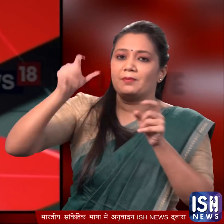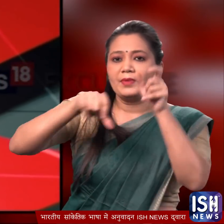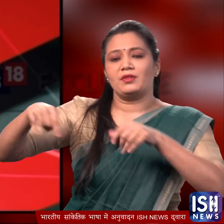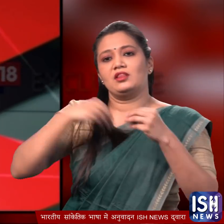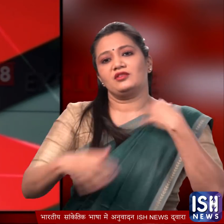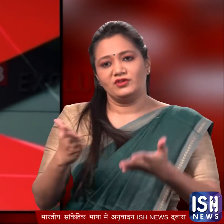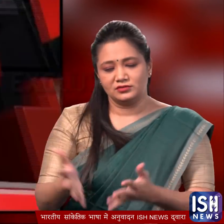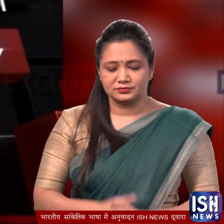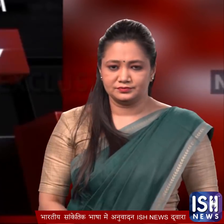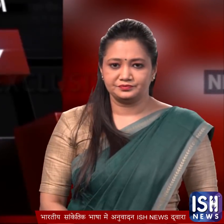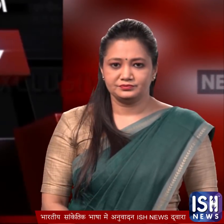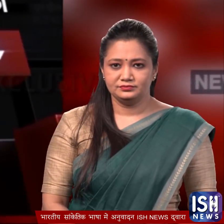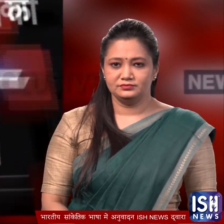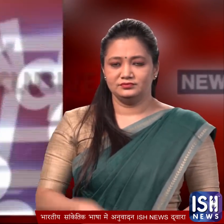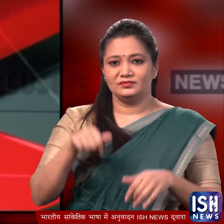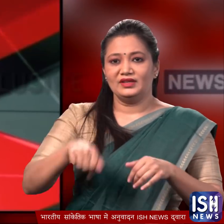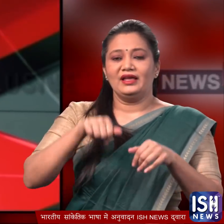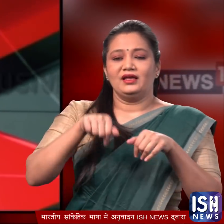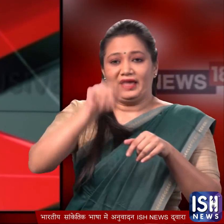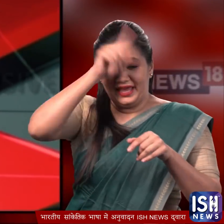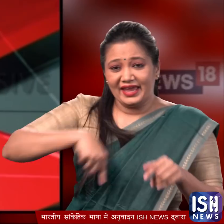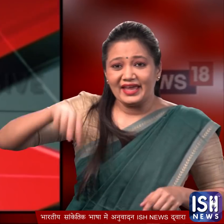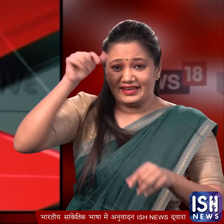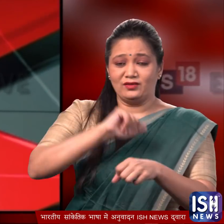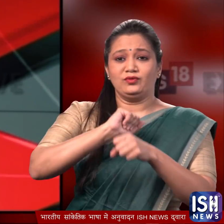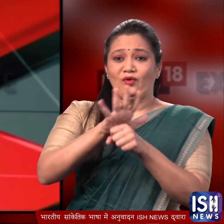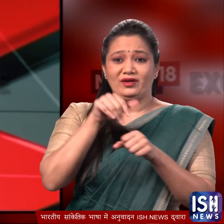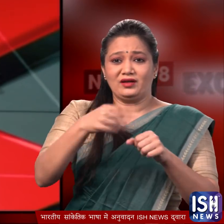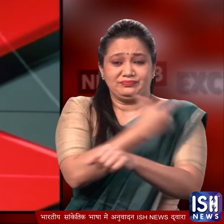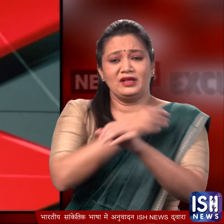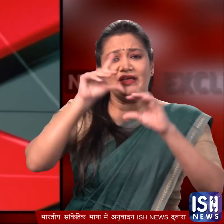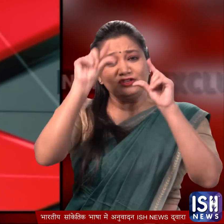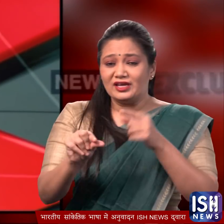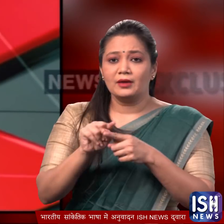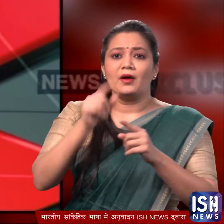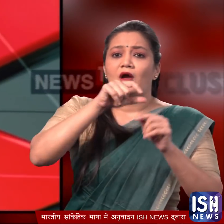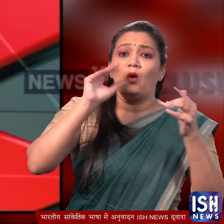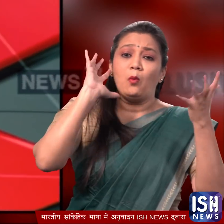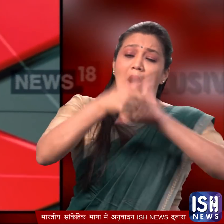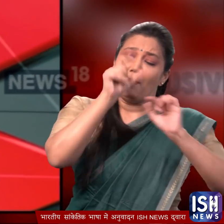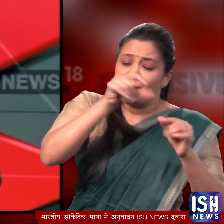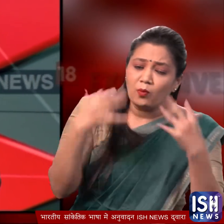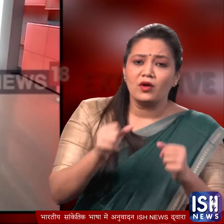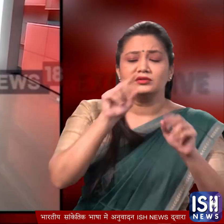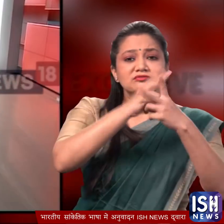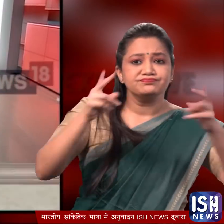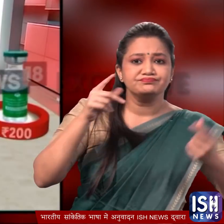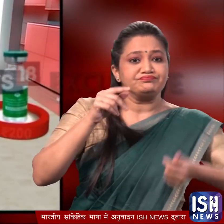नुकसान तो हो ही रह भारत में बने कोरोना के सस्ते ठीके की दुनिया भर में चर्चा है न्यूज 18 के रवी सिंग की रिपोर्ट है कि दूसरे देशों की वैक्सीन के